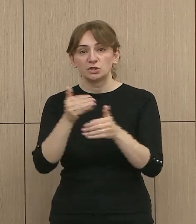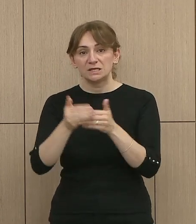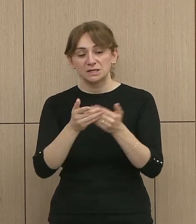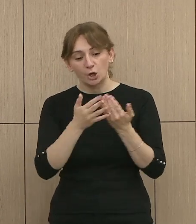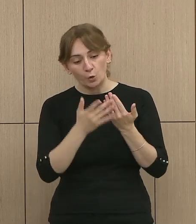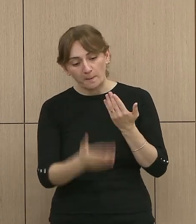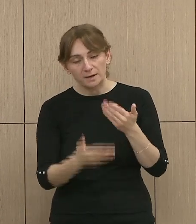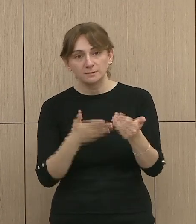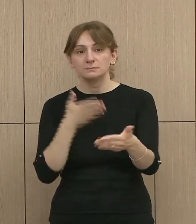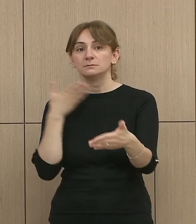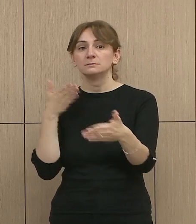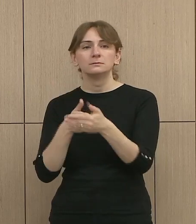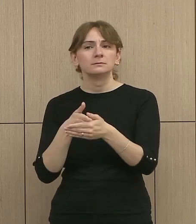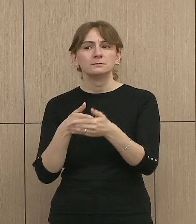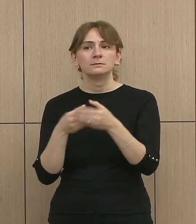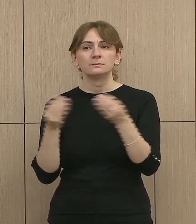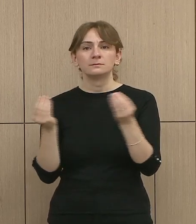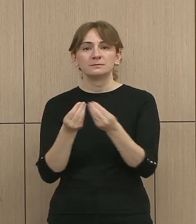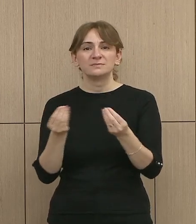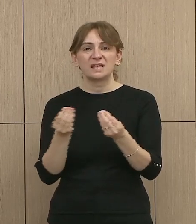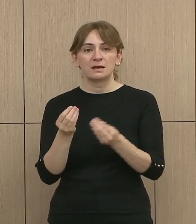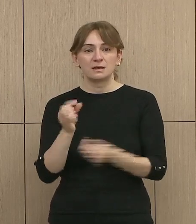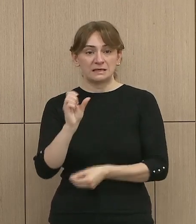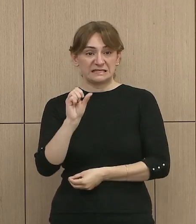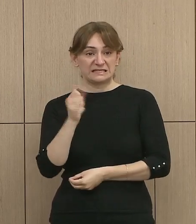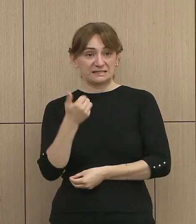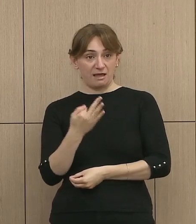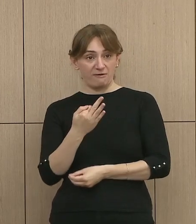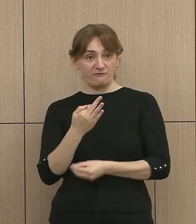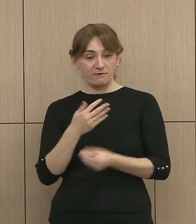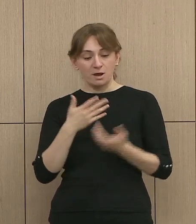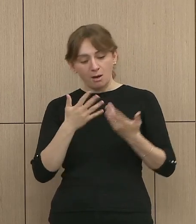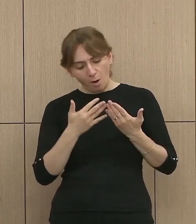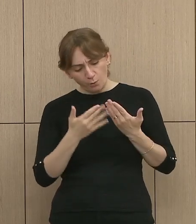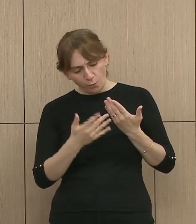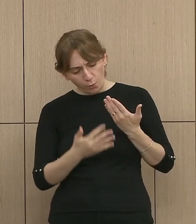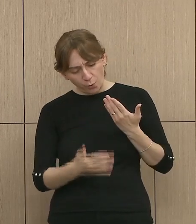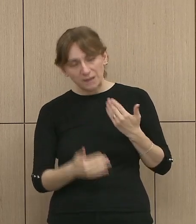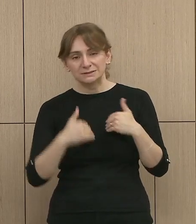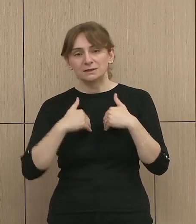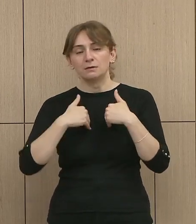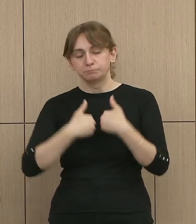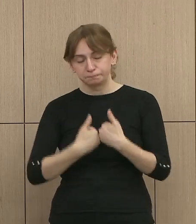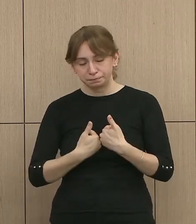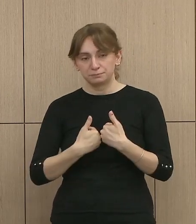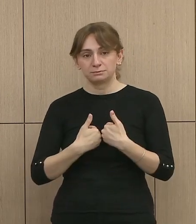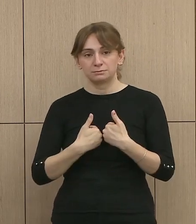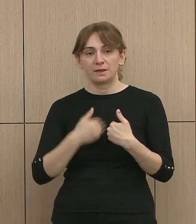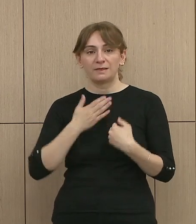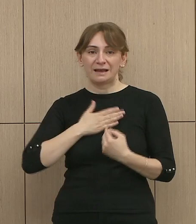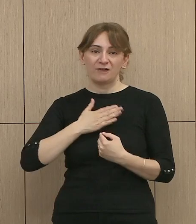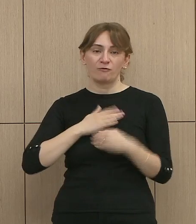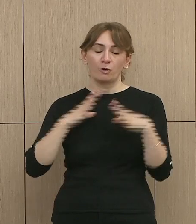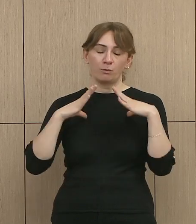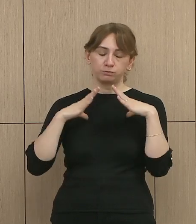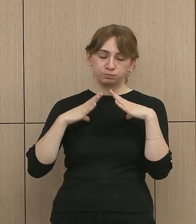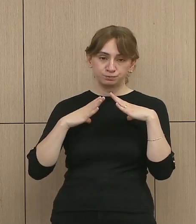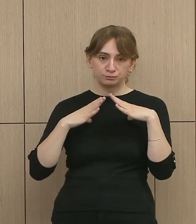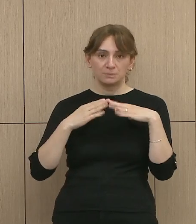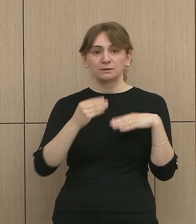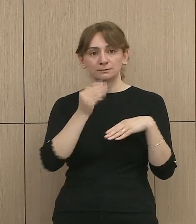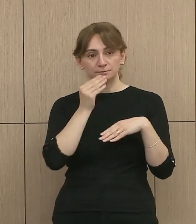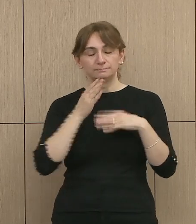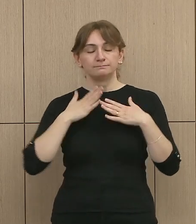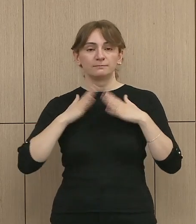Pezullimi kartë të shkaftë të lodjësë komisionerve dhe